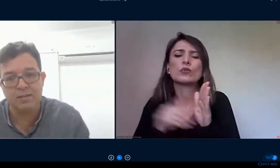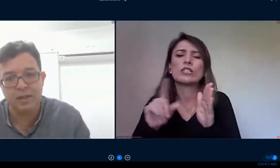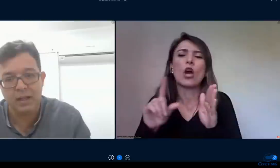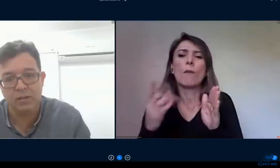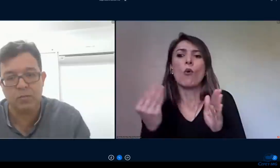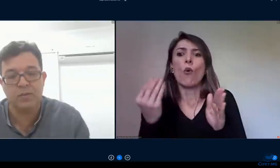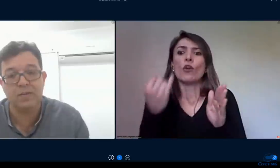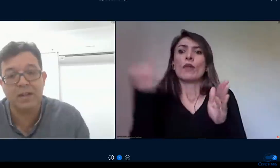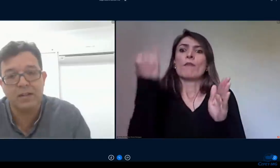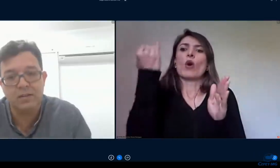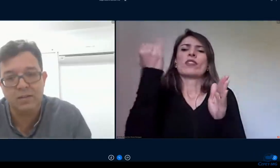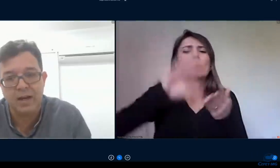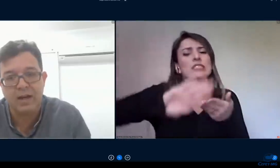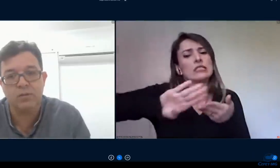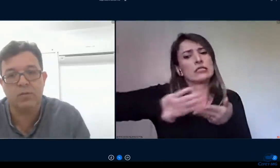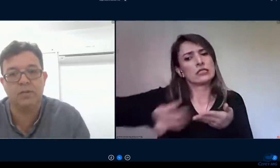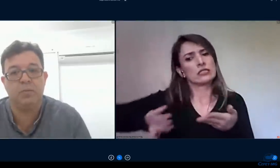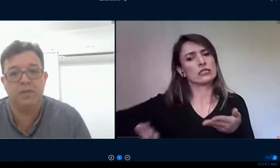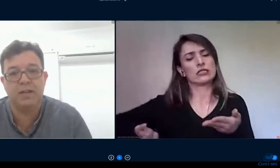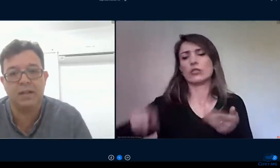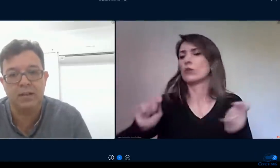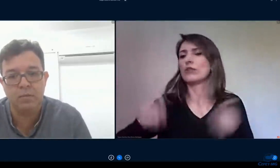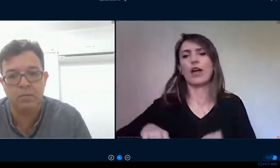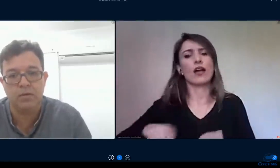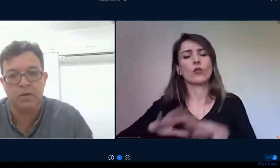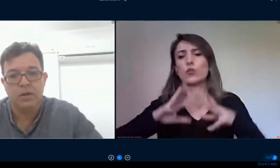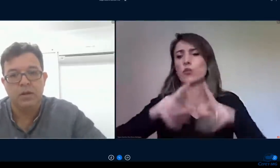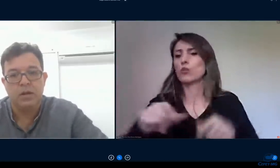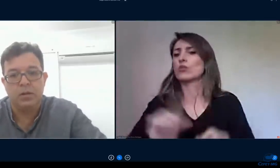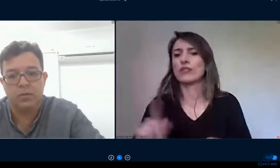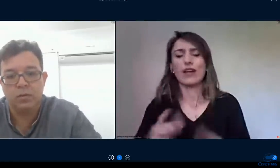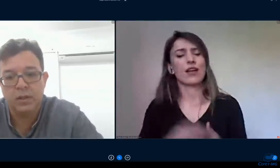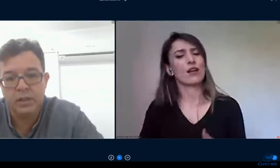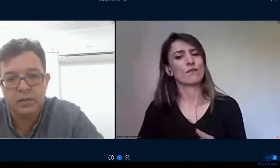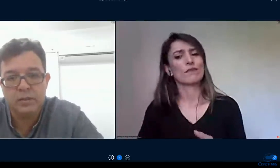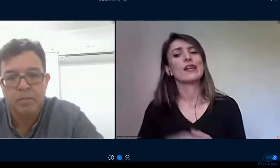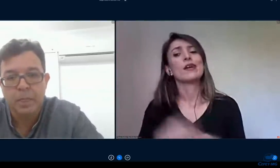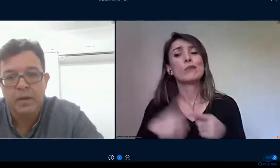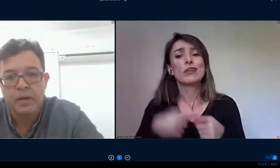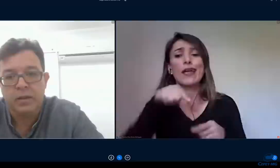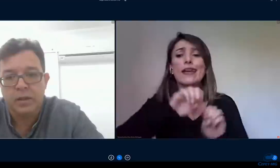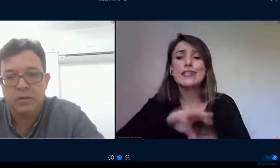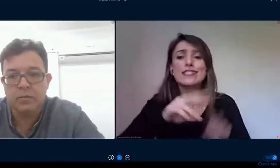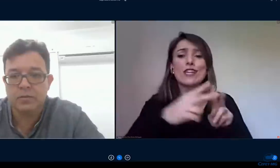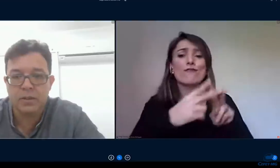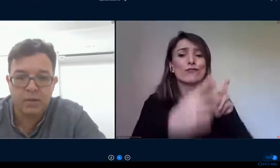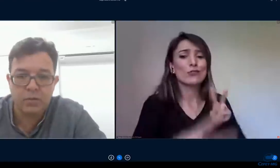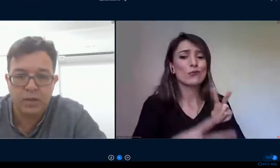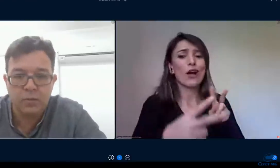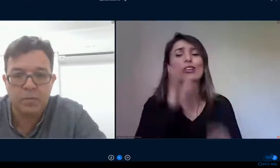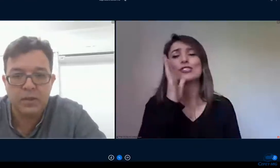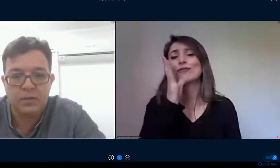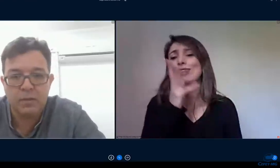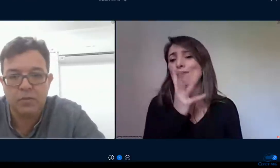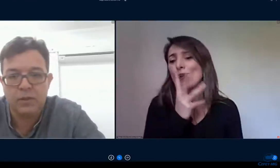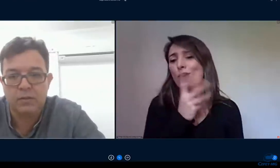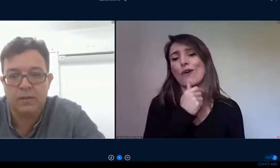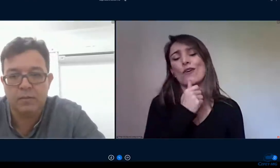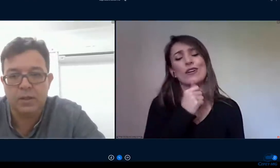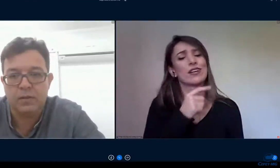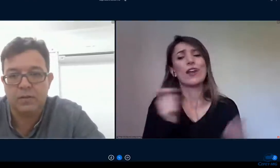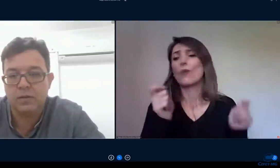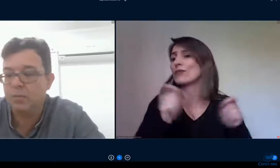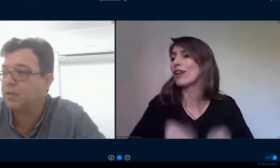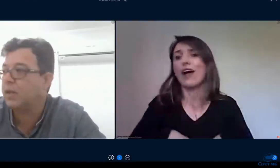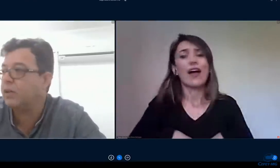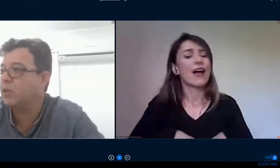ele é mais lento precisa ser cadenciado você precisa dar tempo ao estudante então você não vai conseguir cumprir 100%